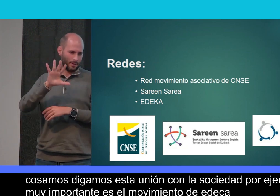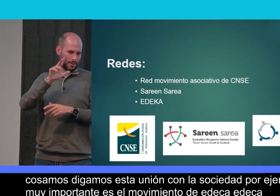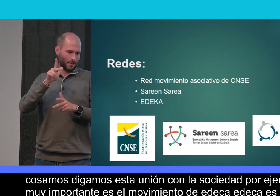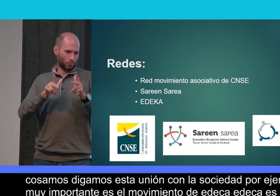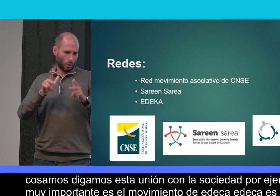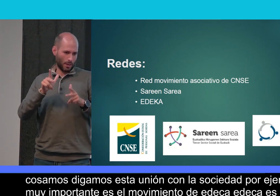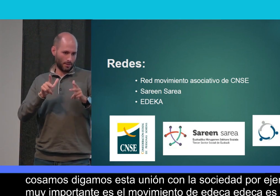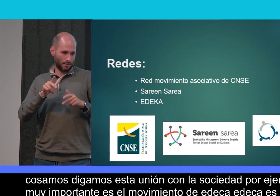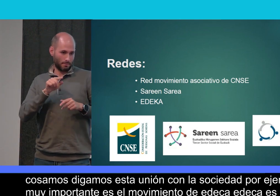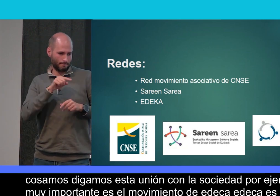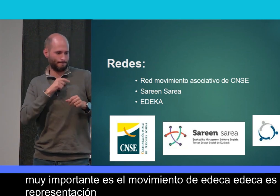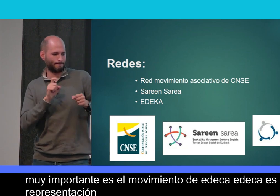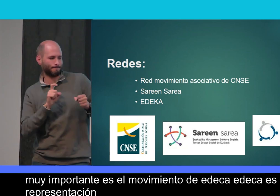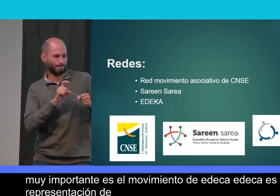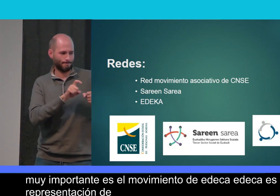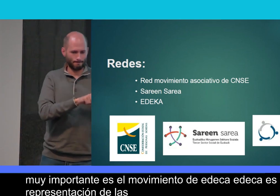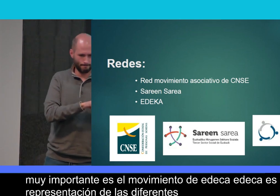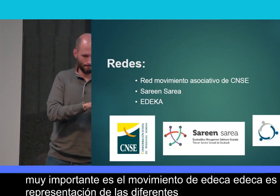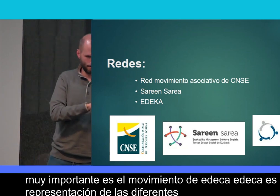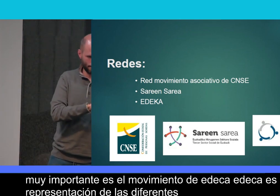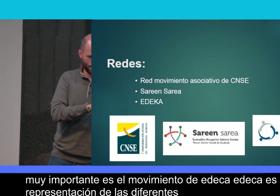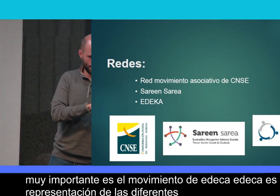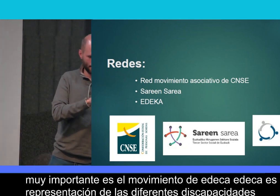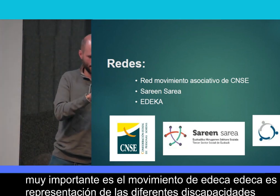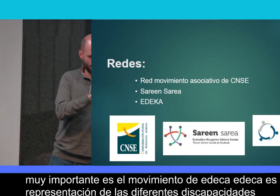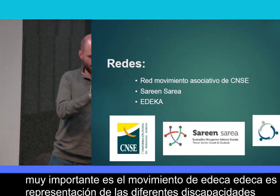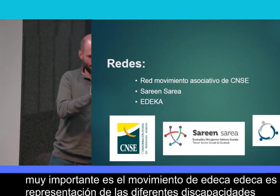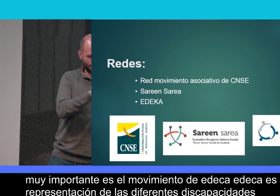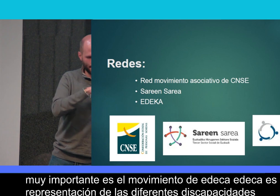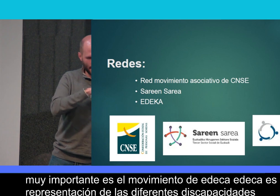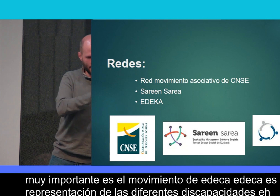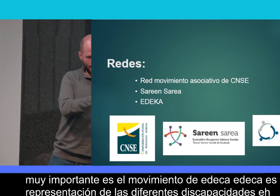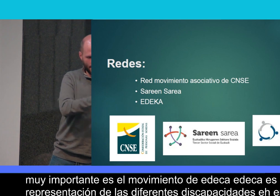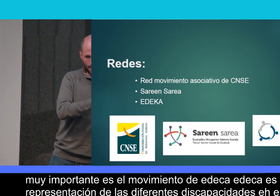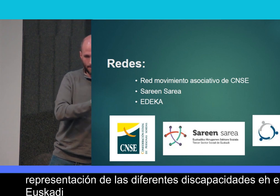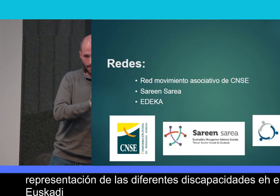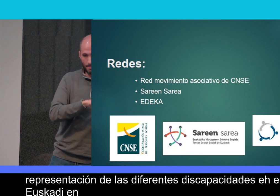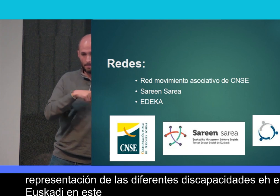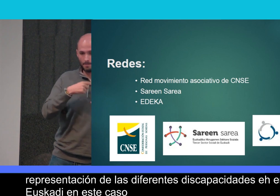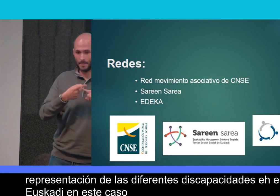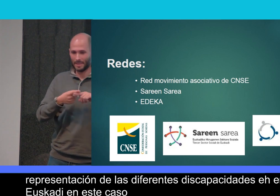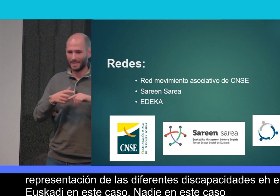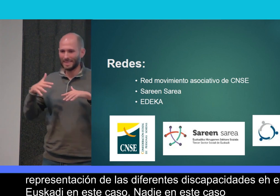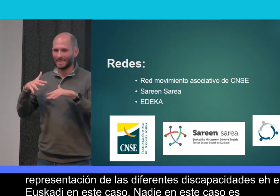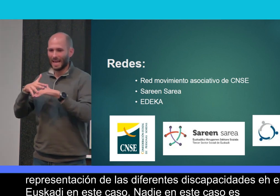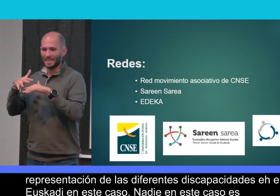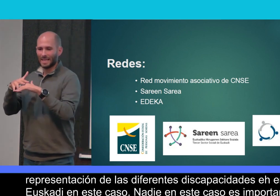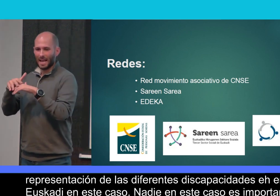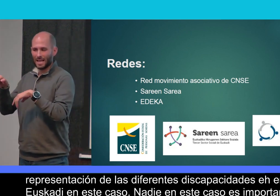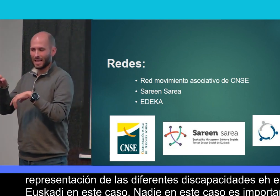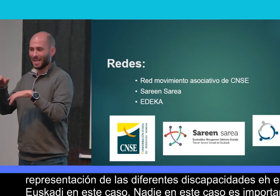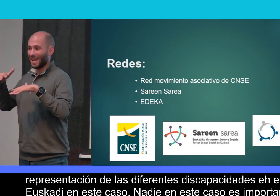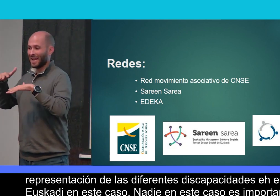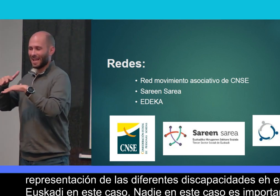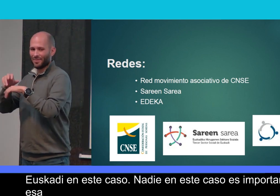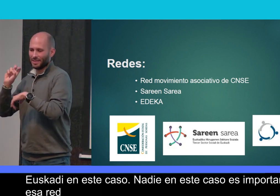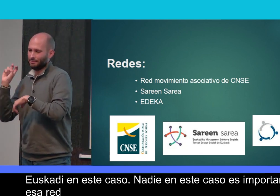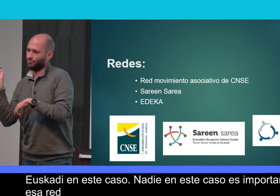representación de las diferentes discapacidades en Euskadi, en este caso. Es importante coser esa red. Y también, por ejemplo,